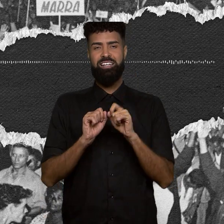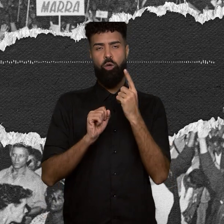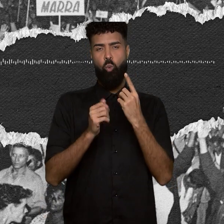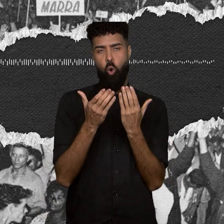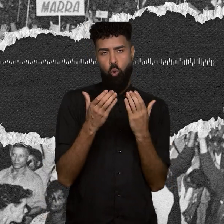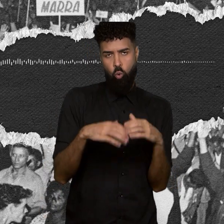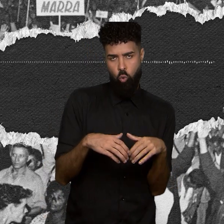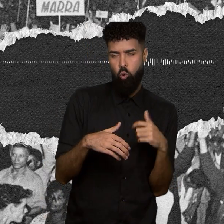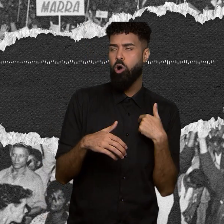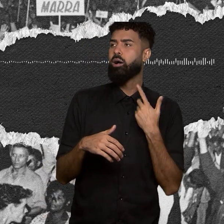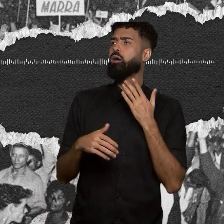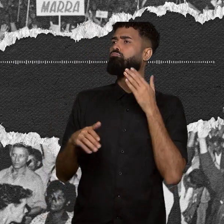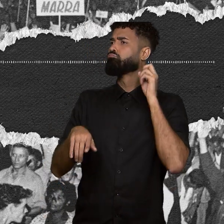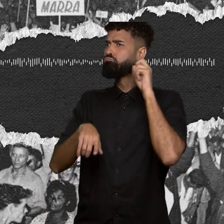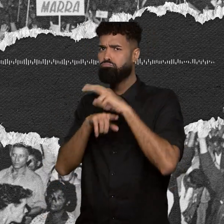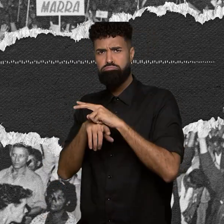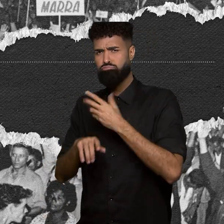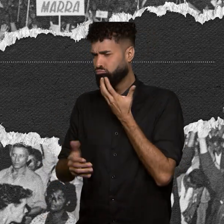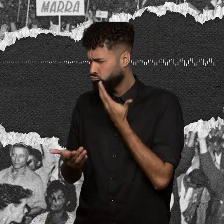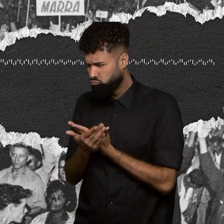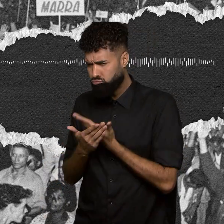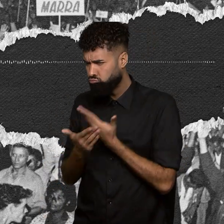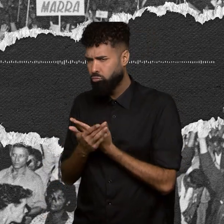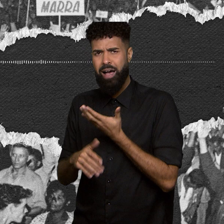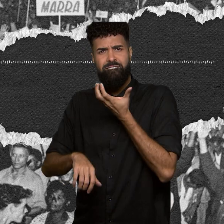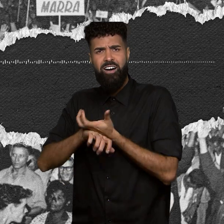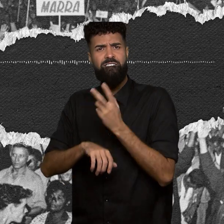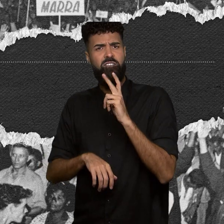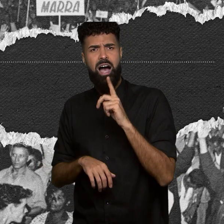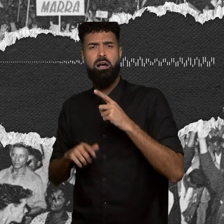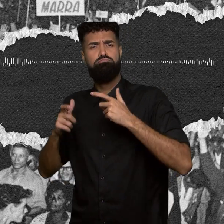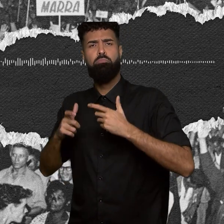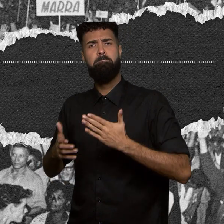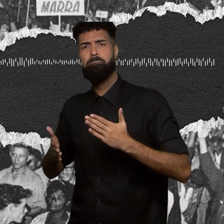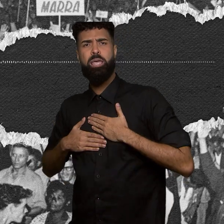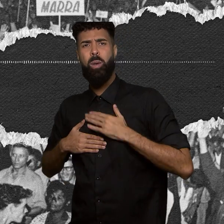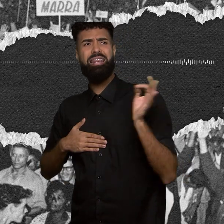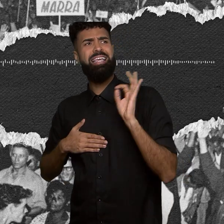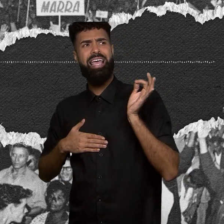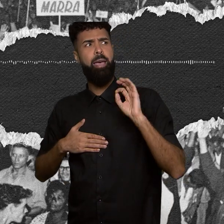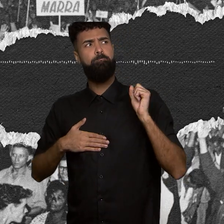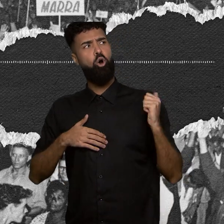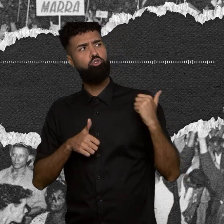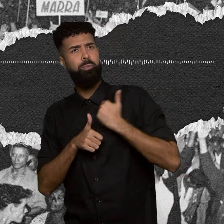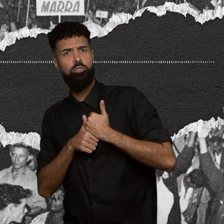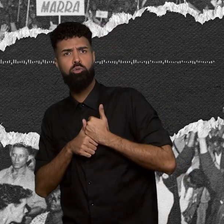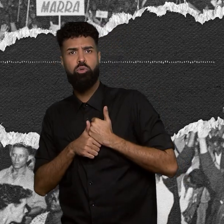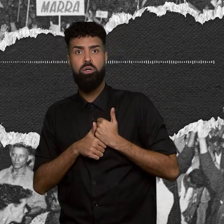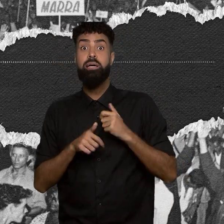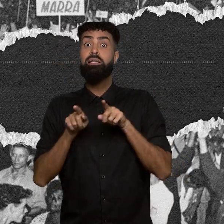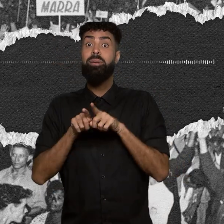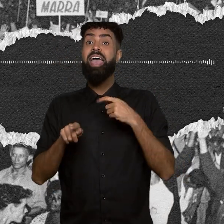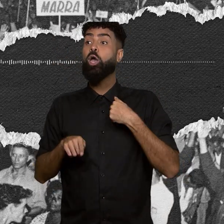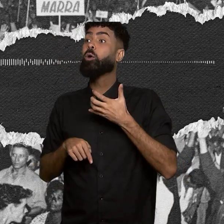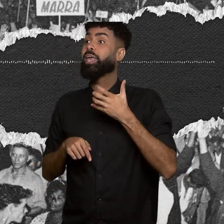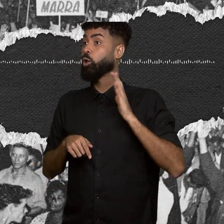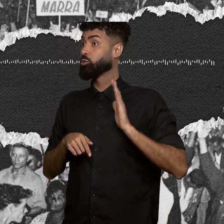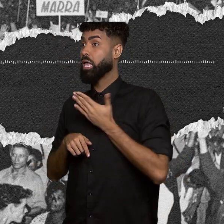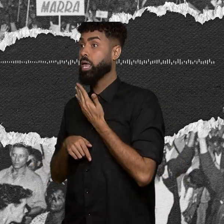catedrático até morrer. Aquele lugar era seu, ninguém tascava. E você indicava os seus sucessores. Só para te